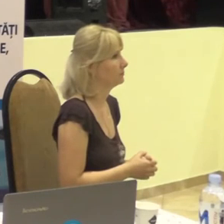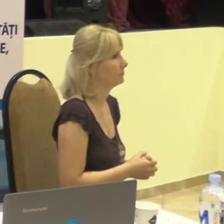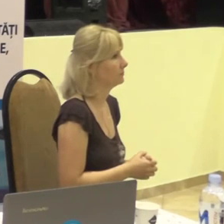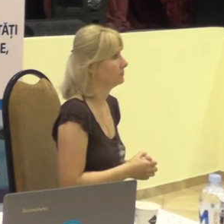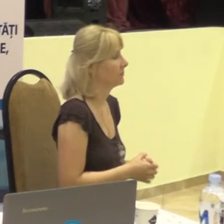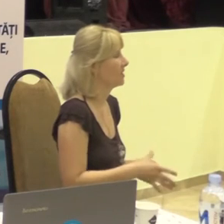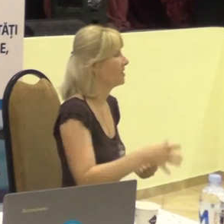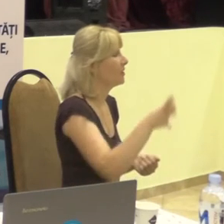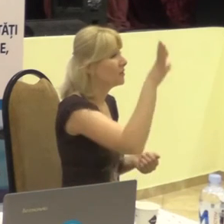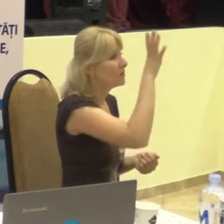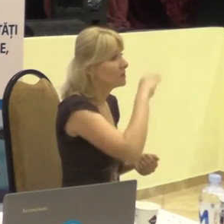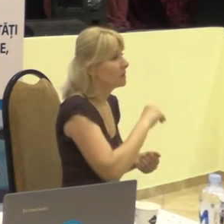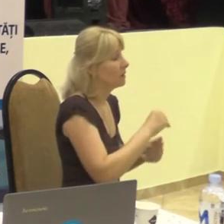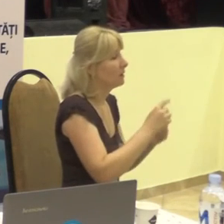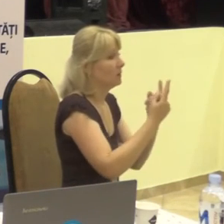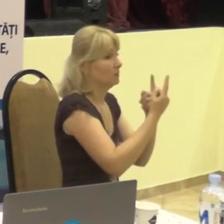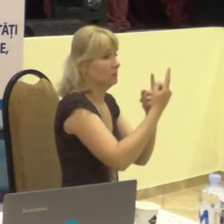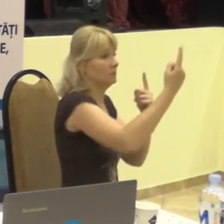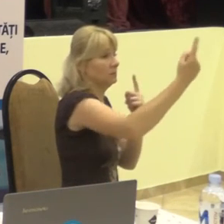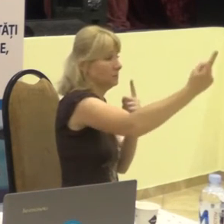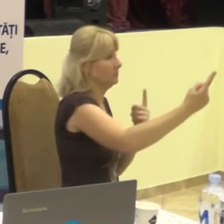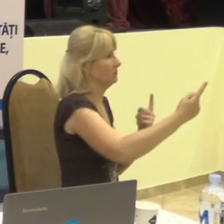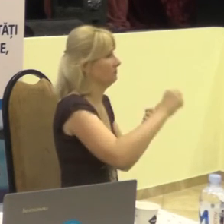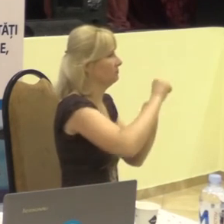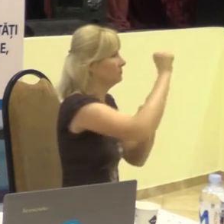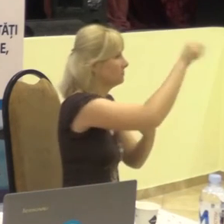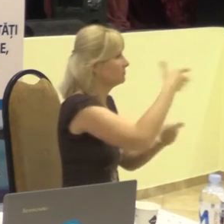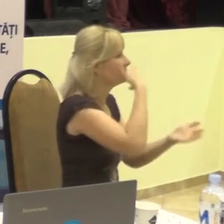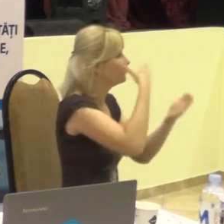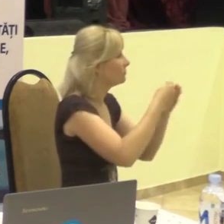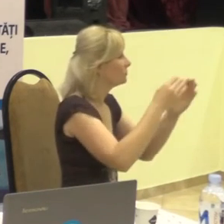Toate erau distanțate la casă lor.